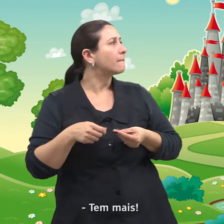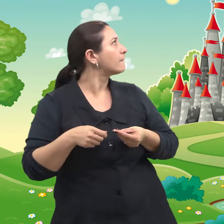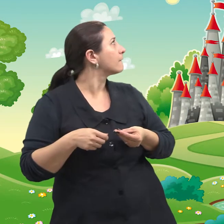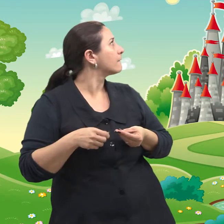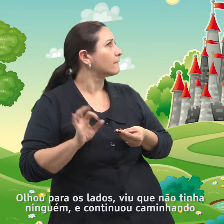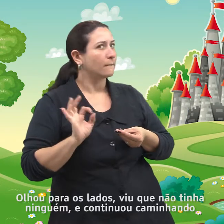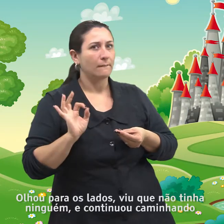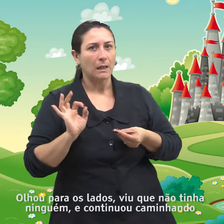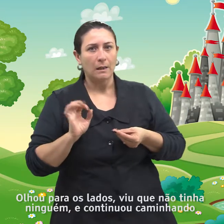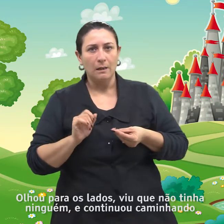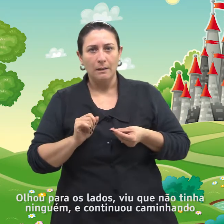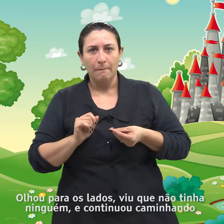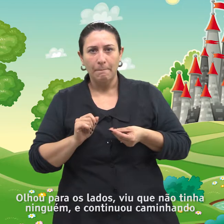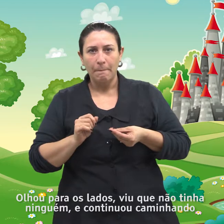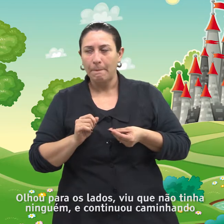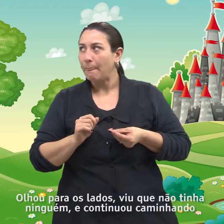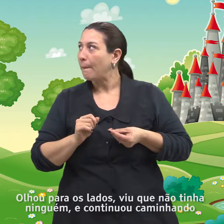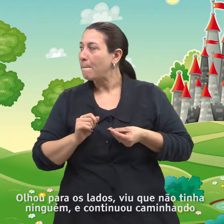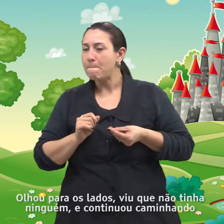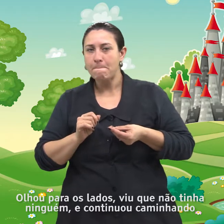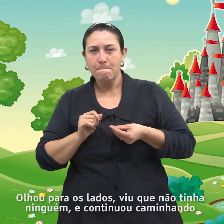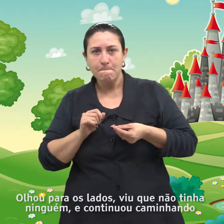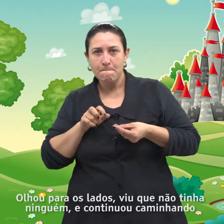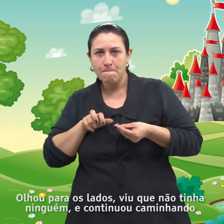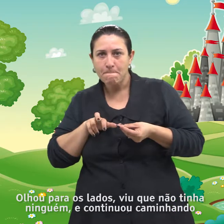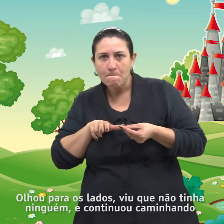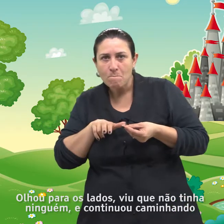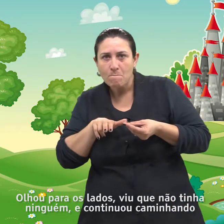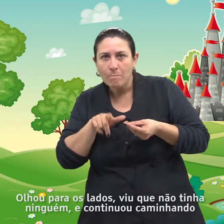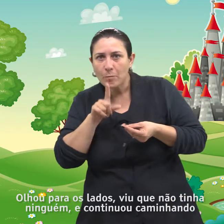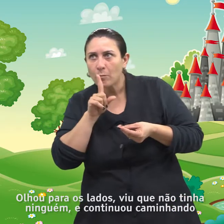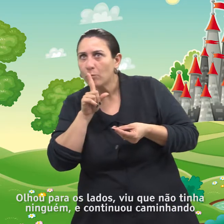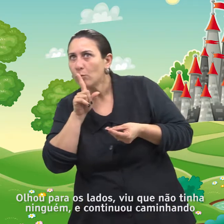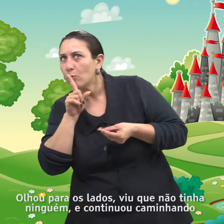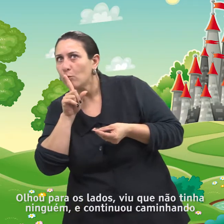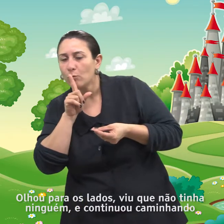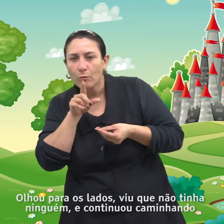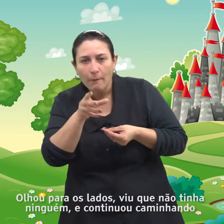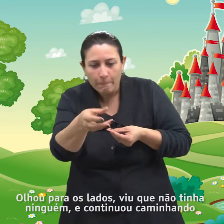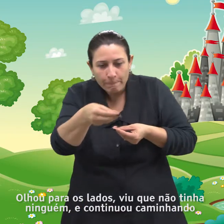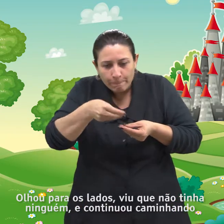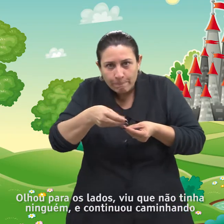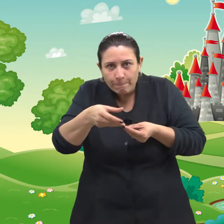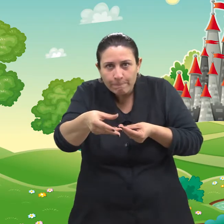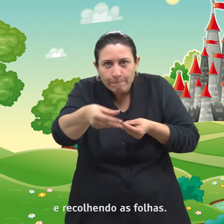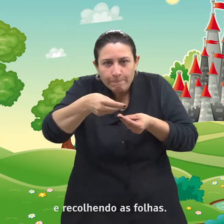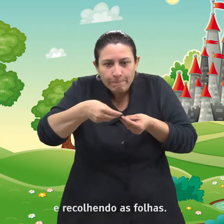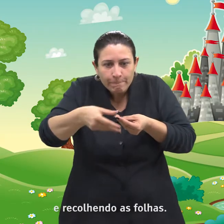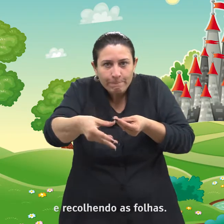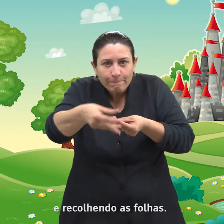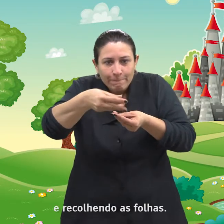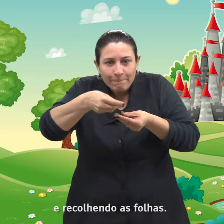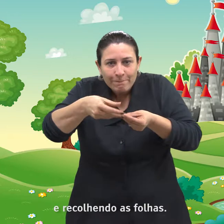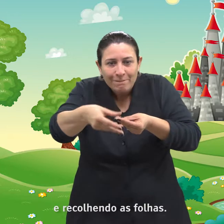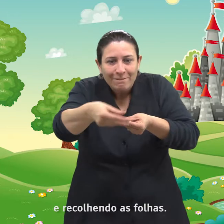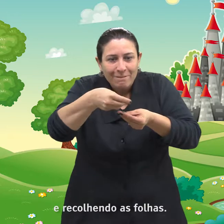Olhou para os lados, viu que não tinha ninguém e continuou caminhando e recolhendo as folhas.